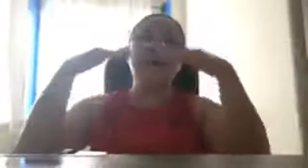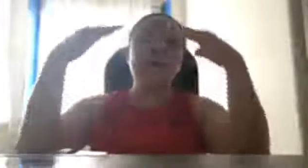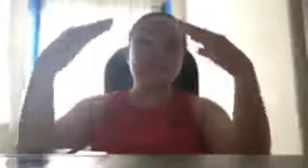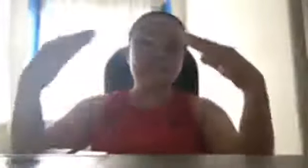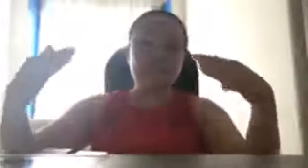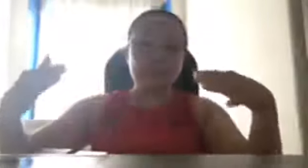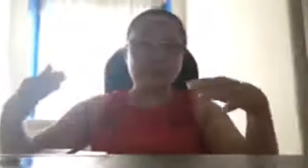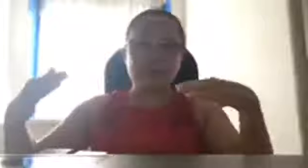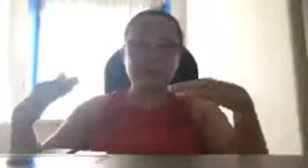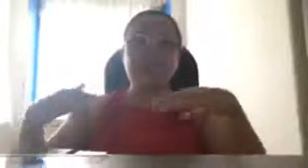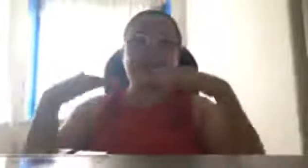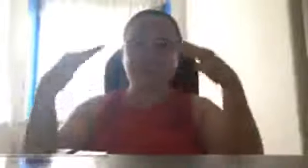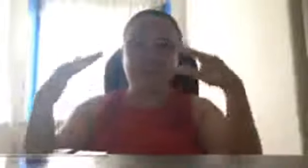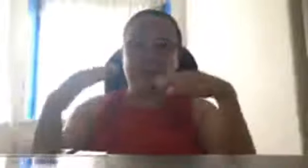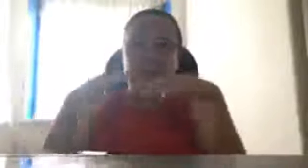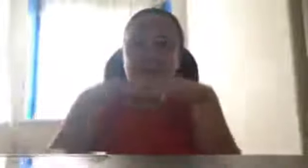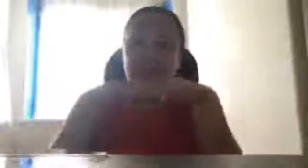inyong ipinaglalaban.